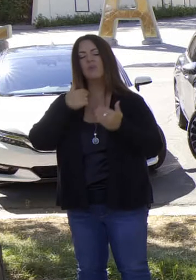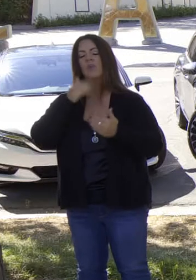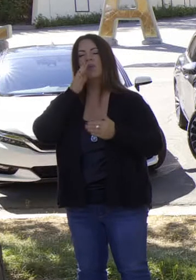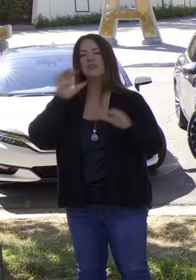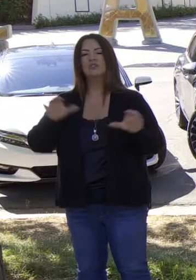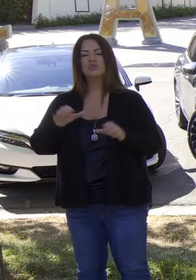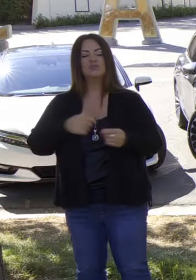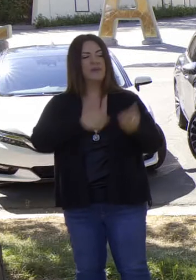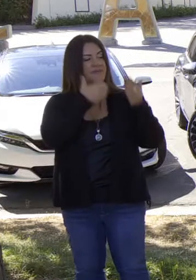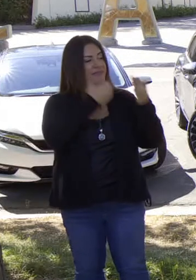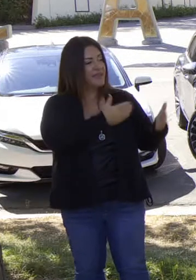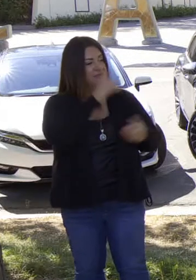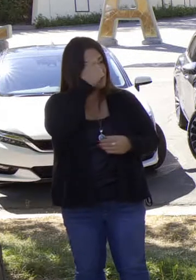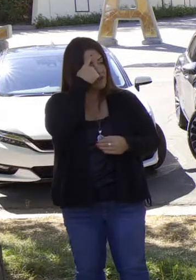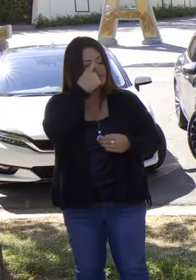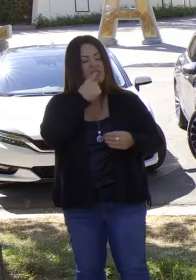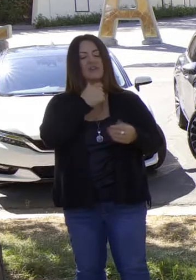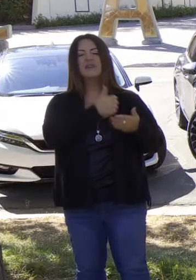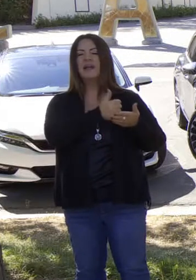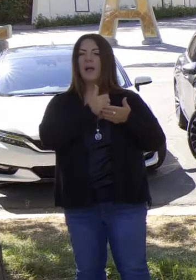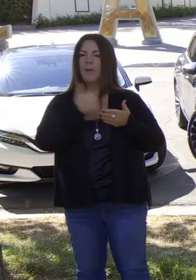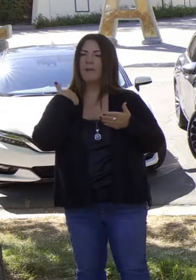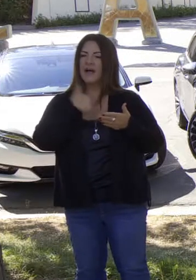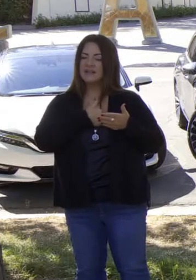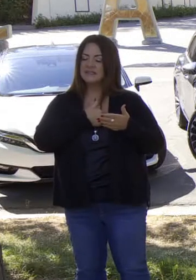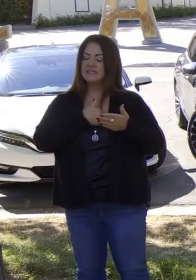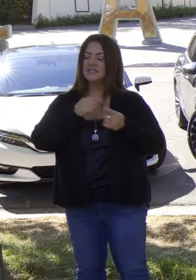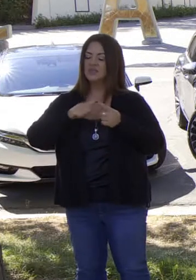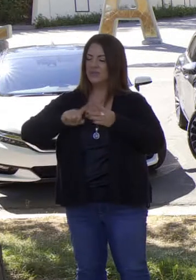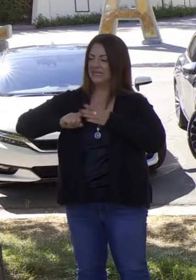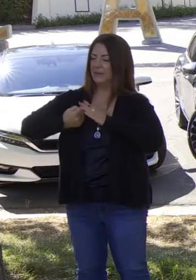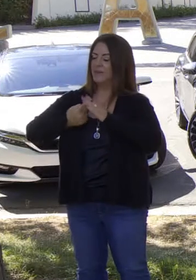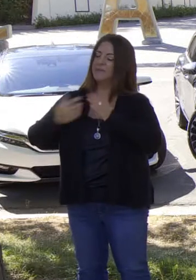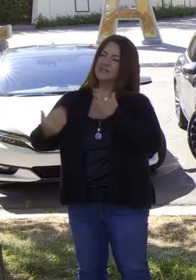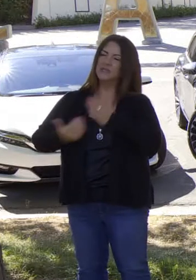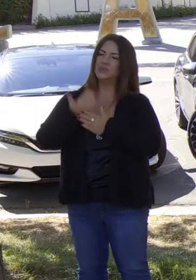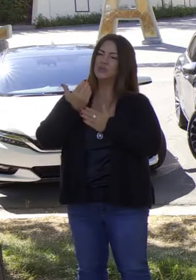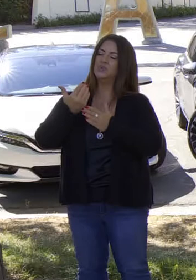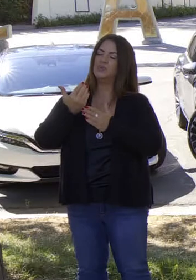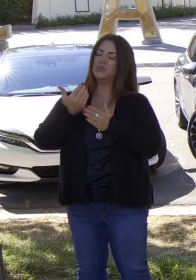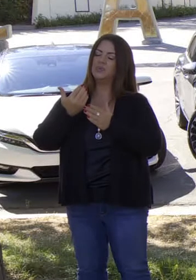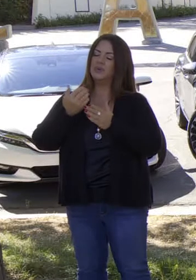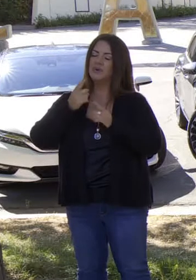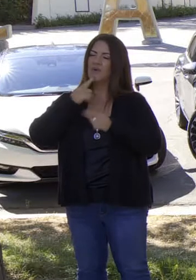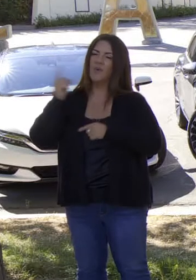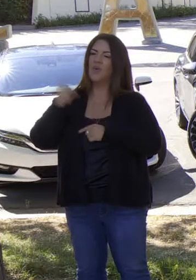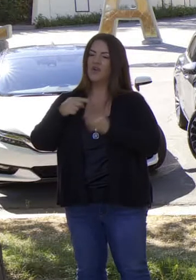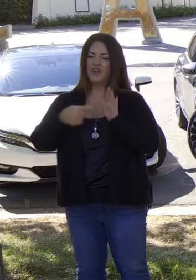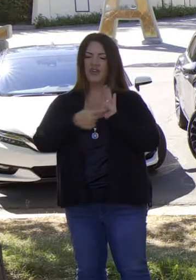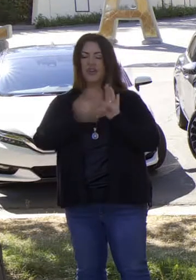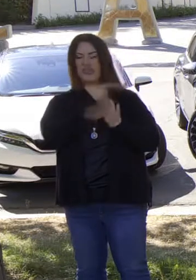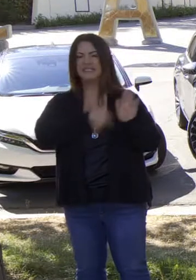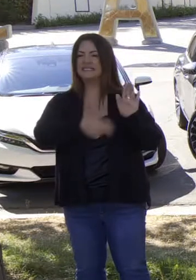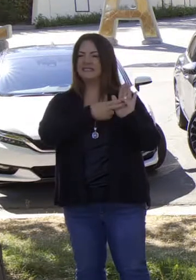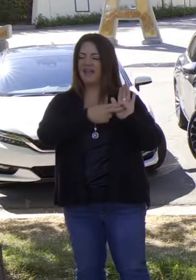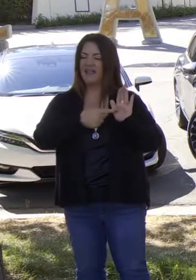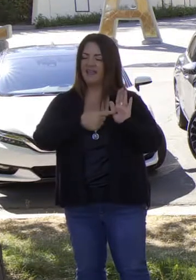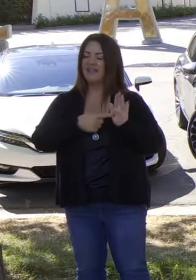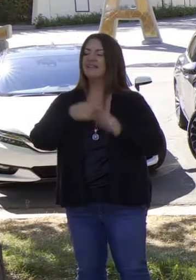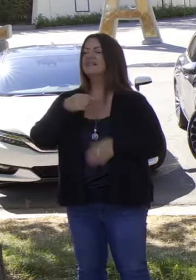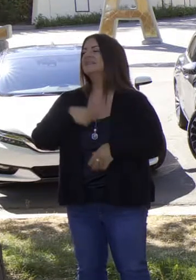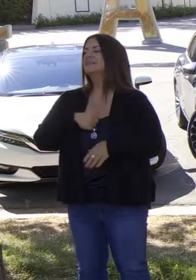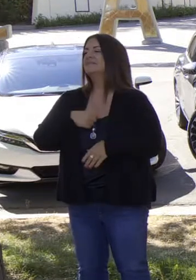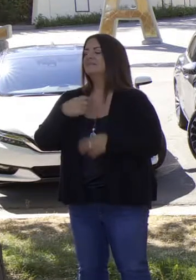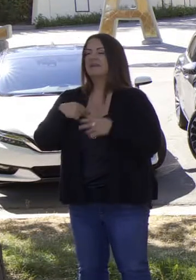importantes. Esto estoy agradecida de que nos está dando la dirección para implementar esta orden